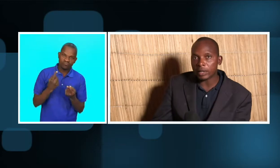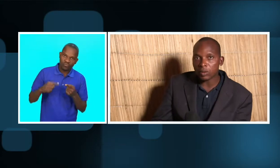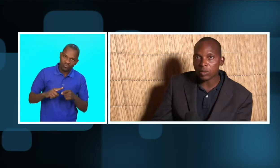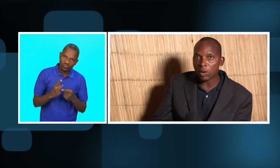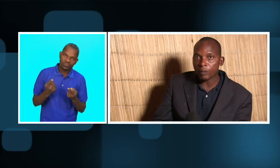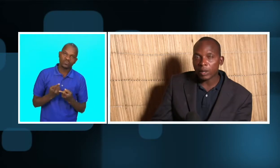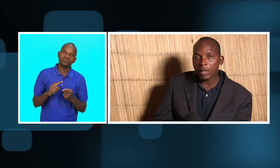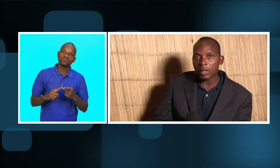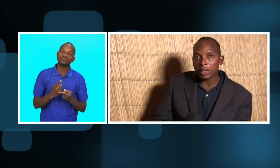e não só,